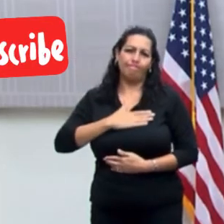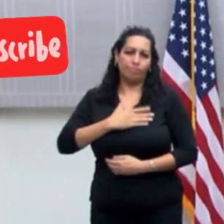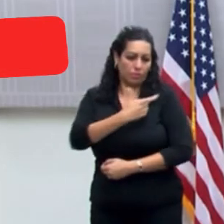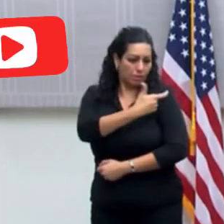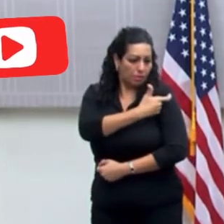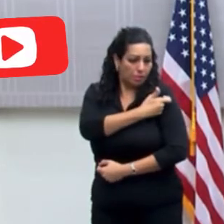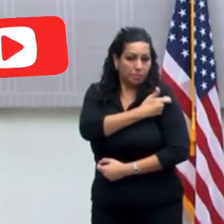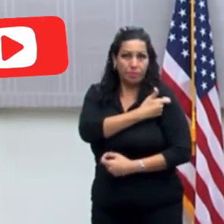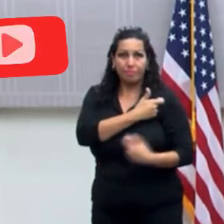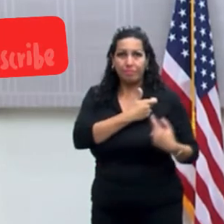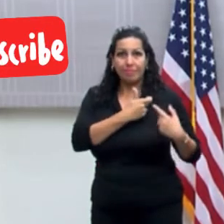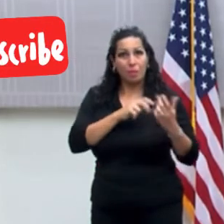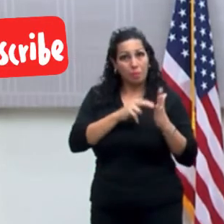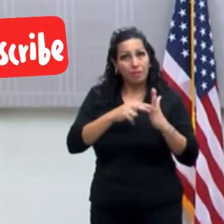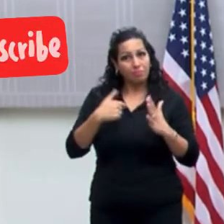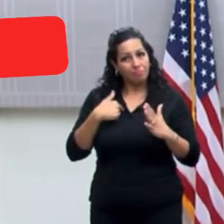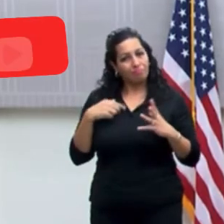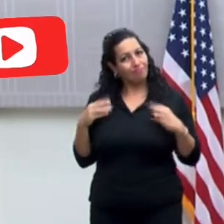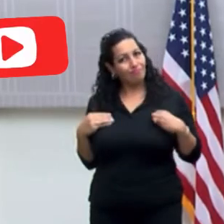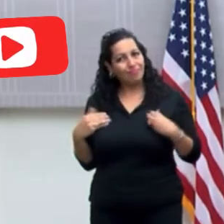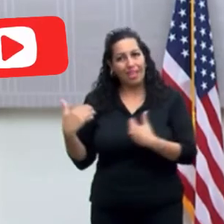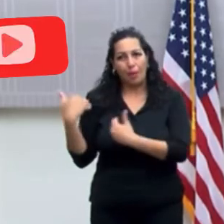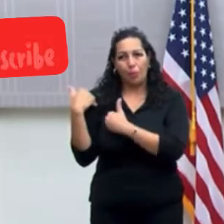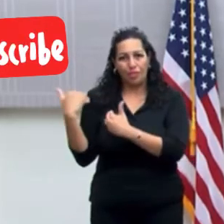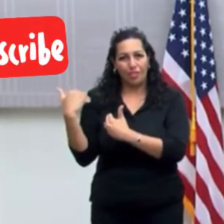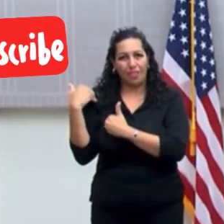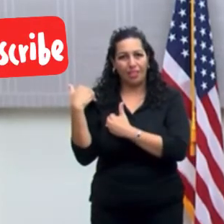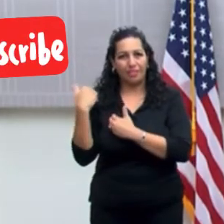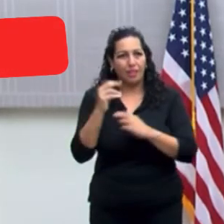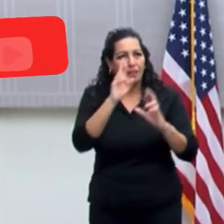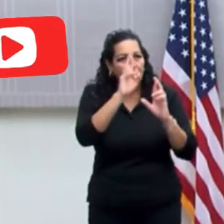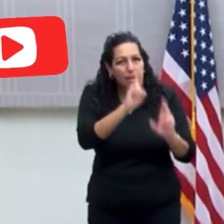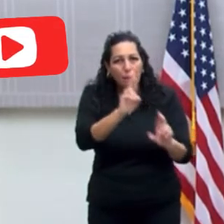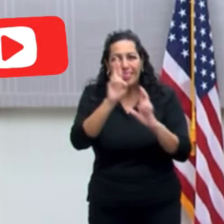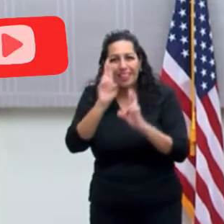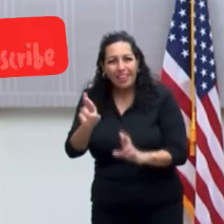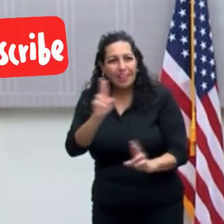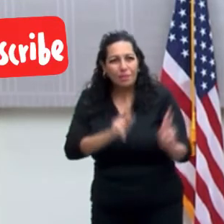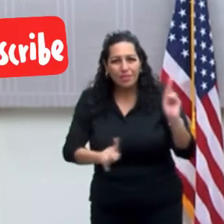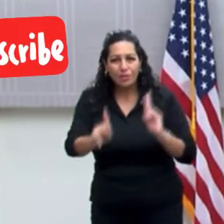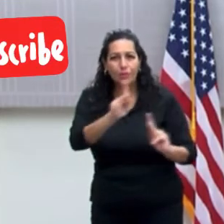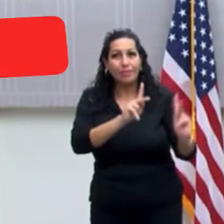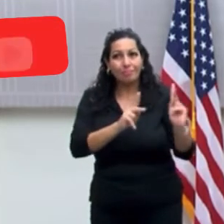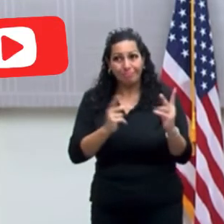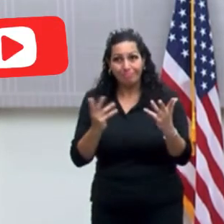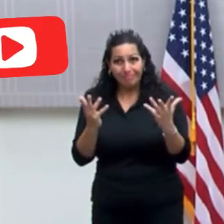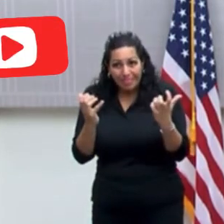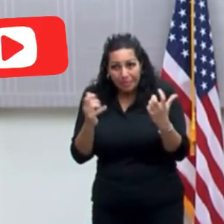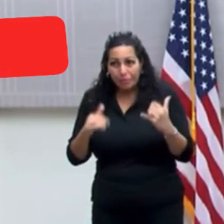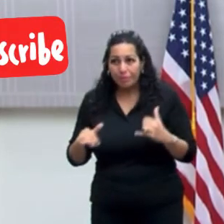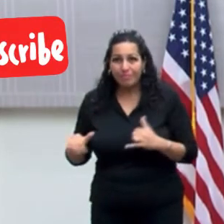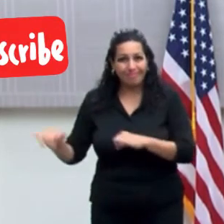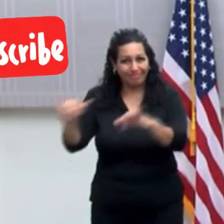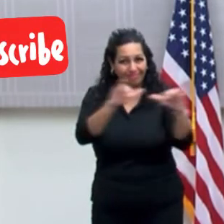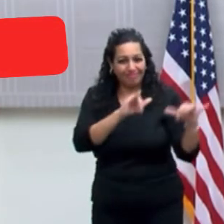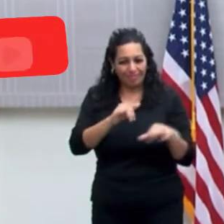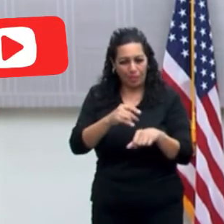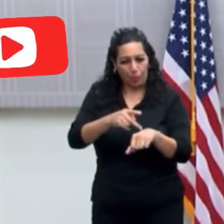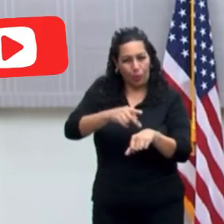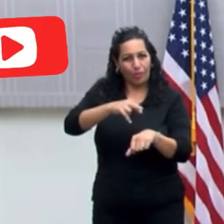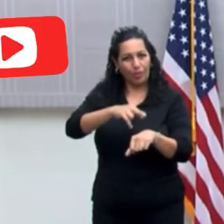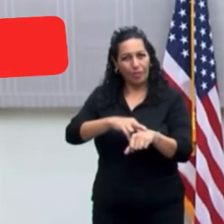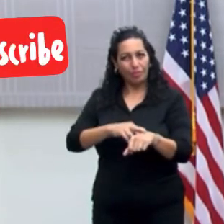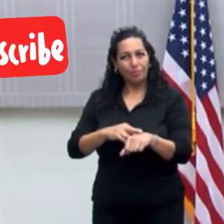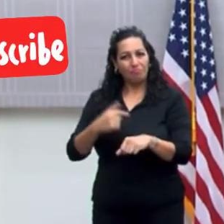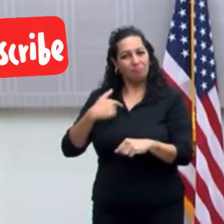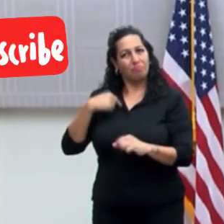responsabilidad ciudadana, de respeto al prójimo y todos debemos aspirar a un Puerto Rico en el que actuemos